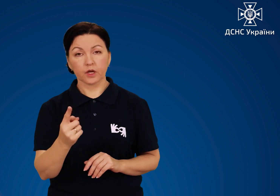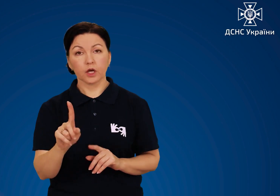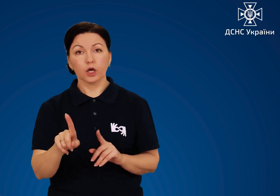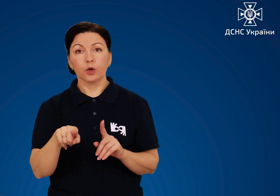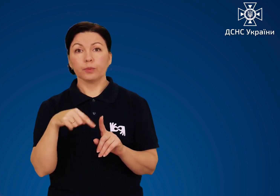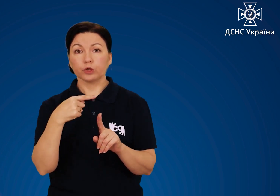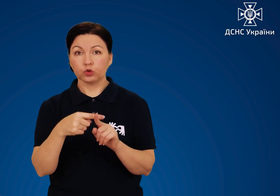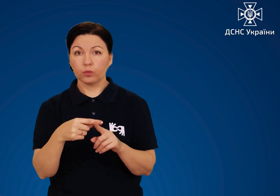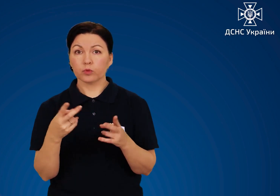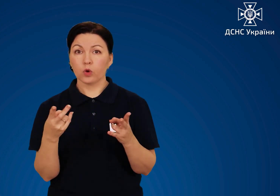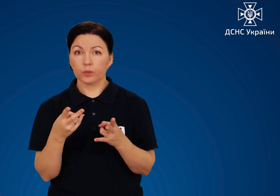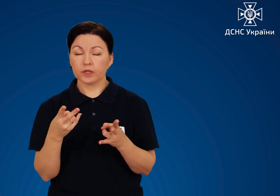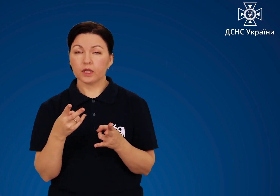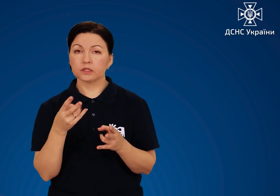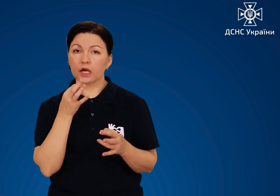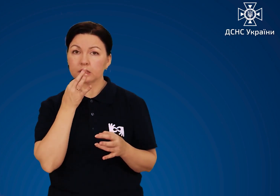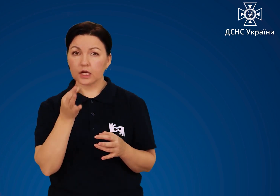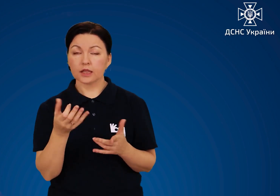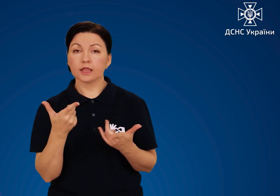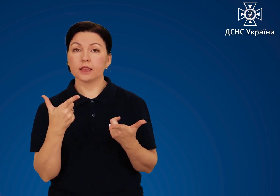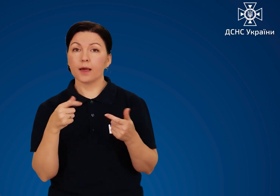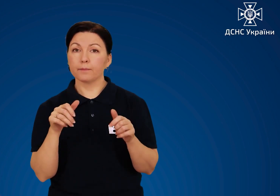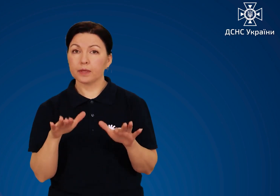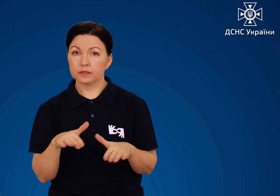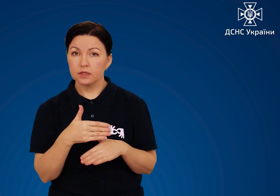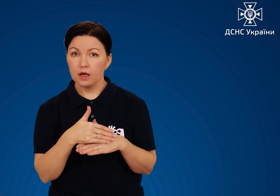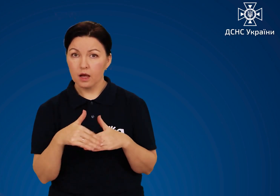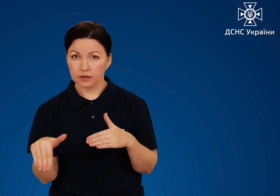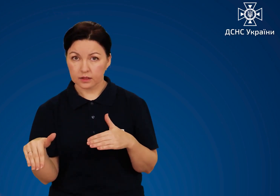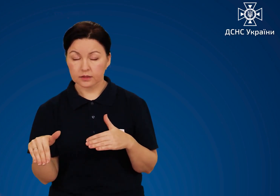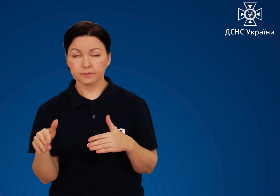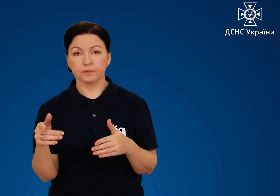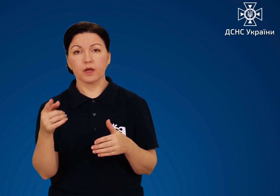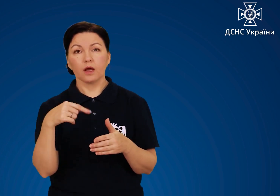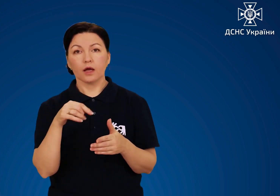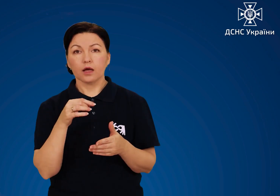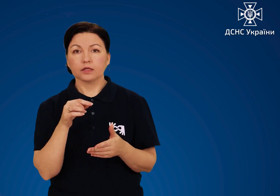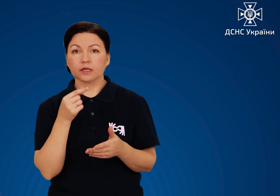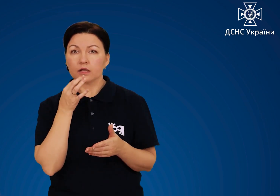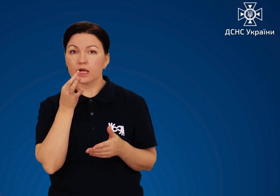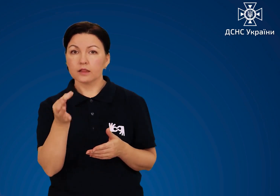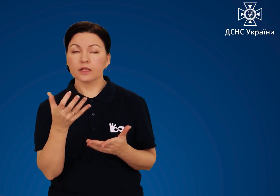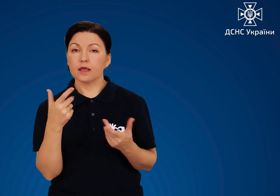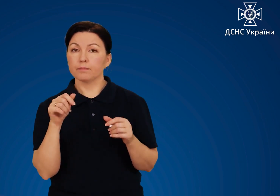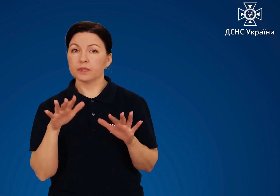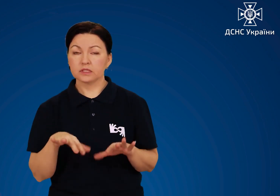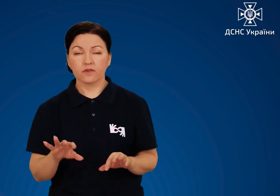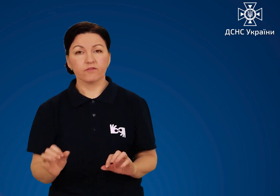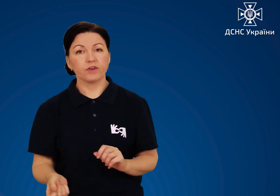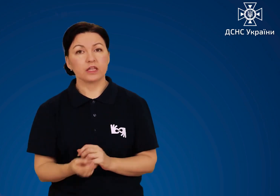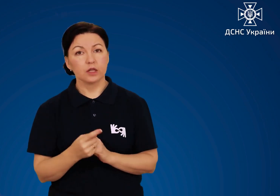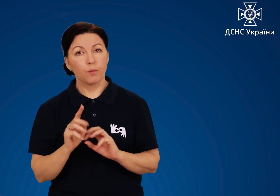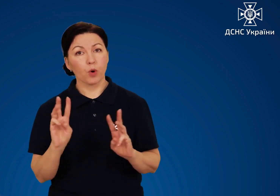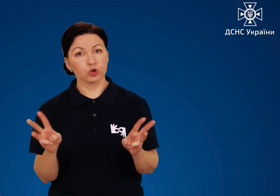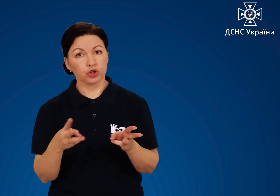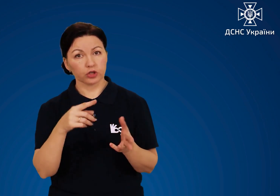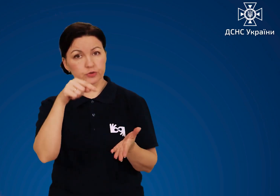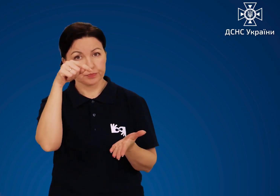При цьому необхідно назвати місцезнаходження об'єкта, вказати місце виникнення